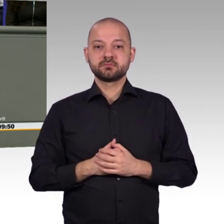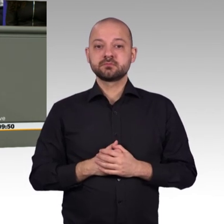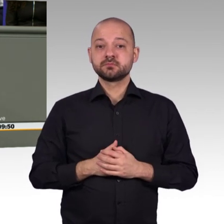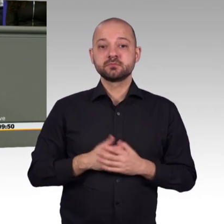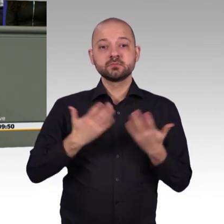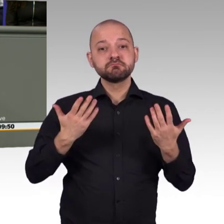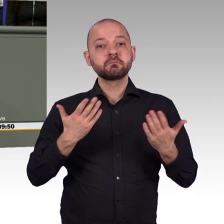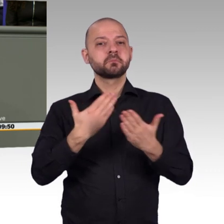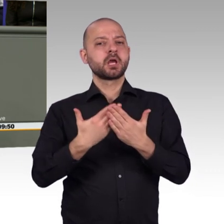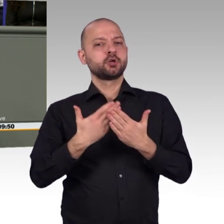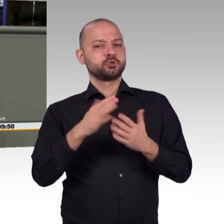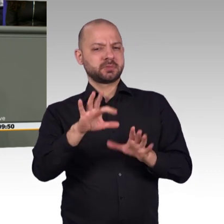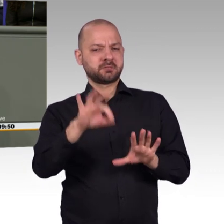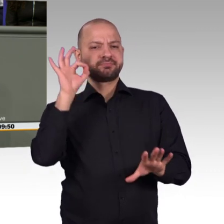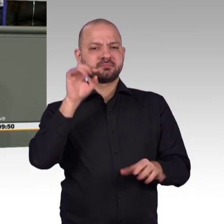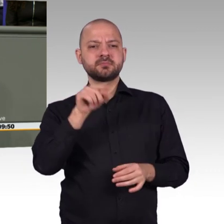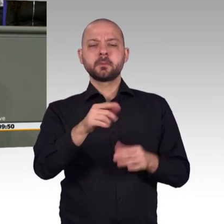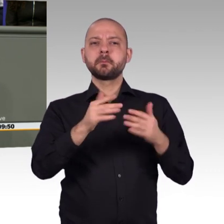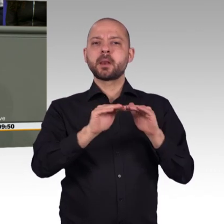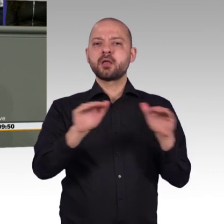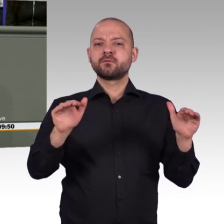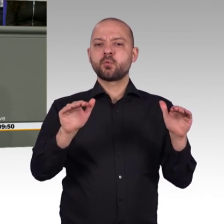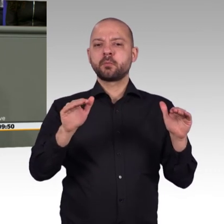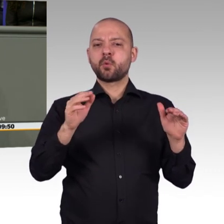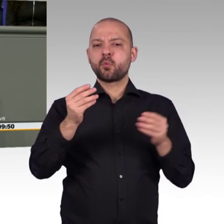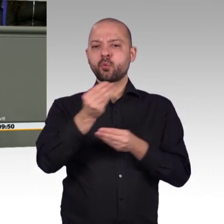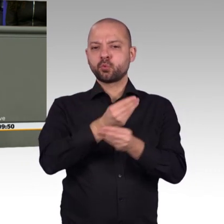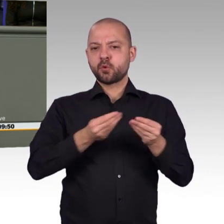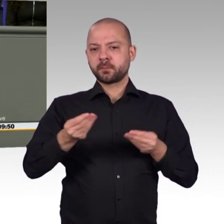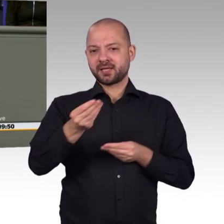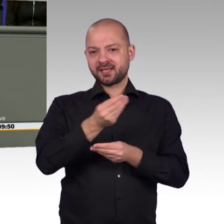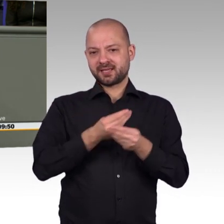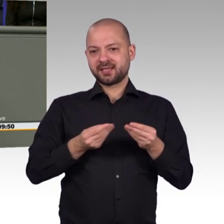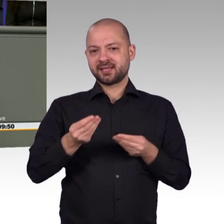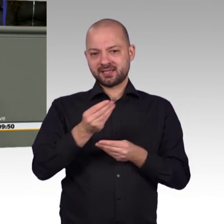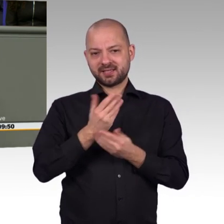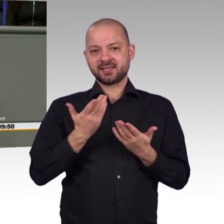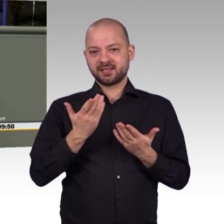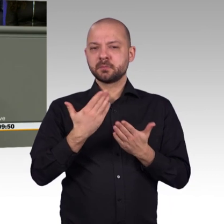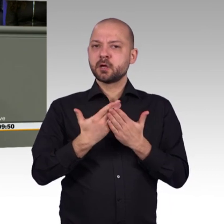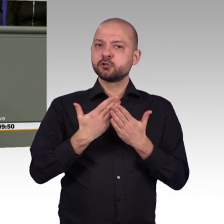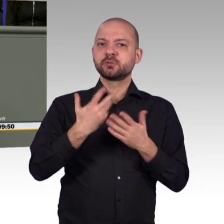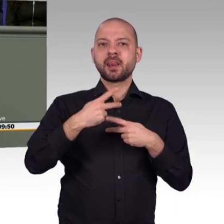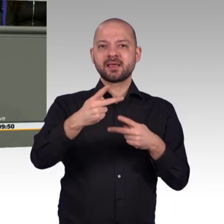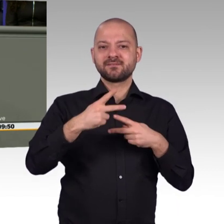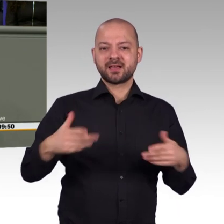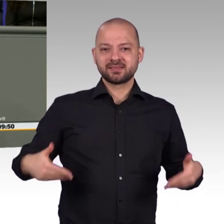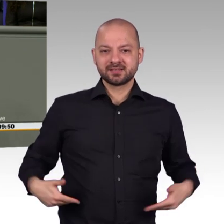Mitbestimmung geregelt? Es kann doch nicht sein, meine Damen und Herren, dass Menschen einzig und allein für eine Plattform arbeiten